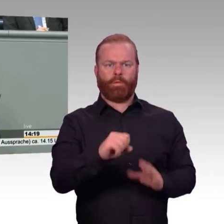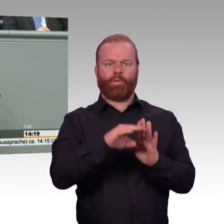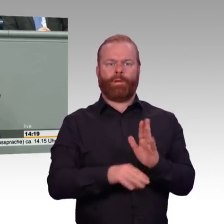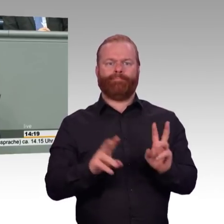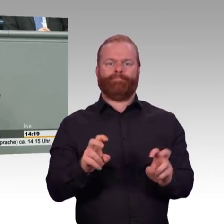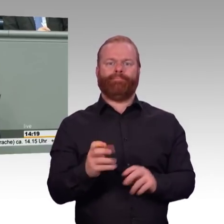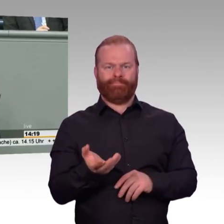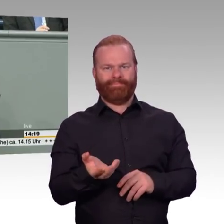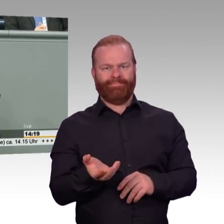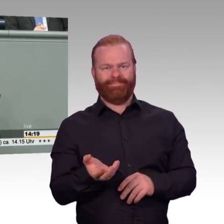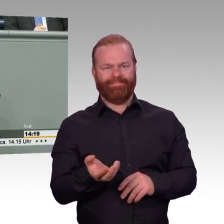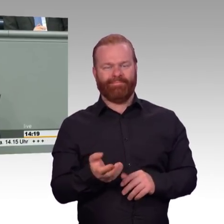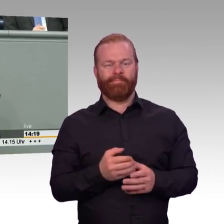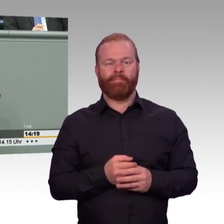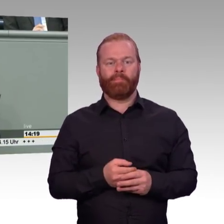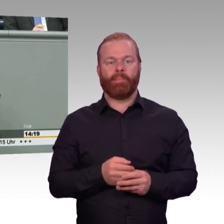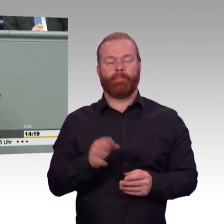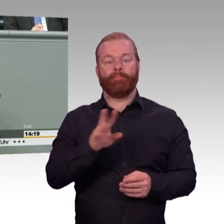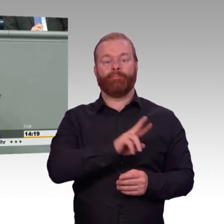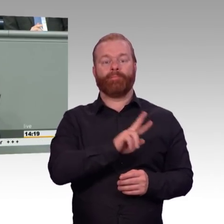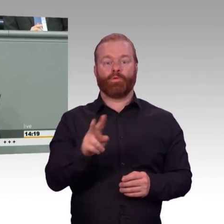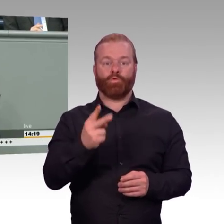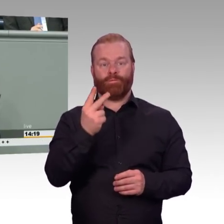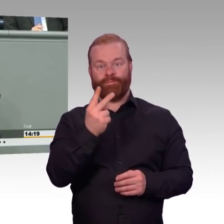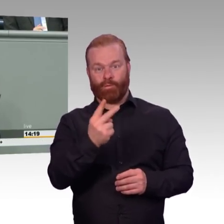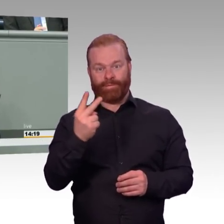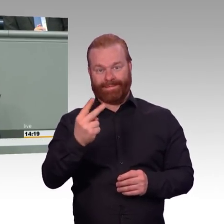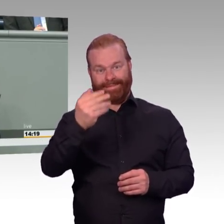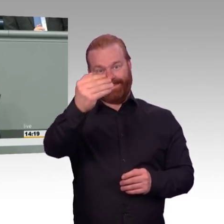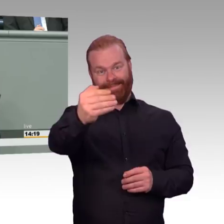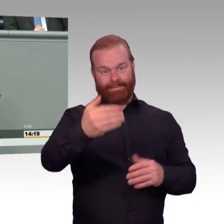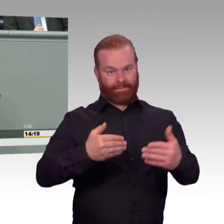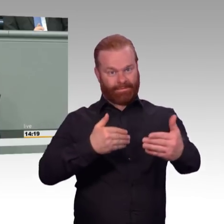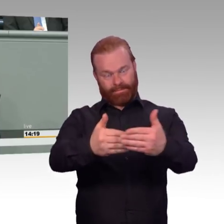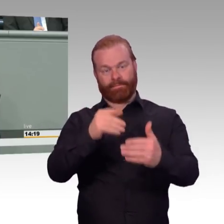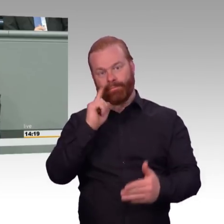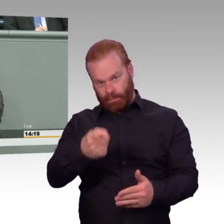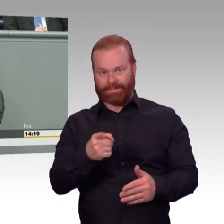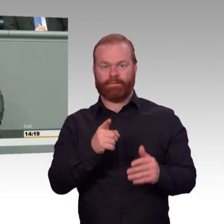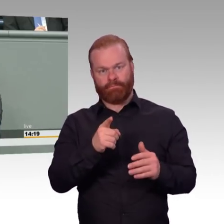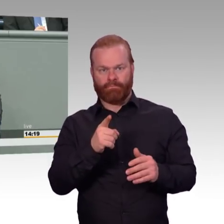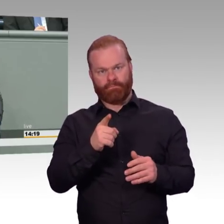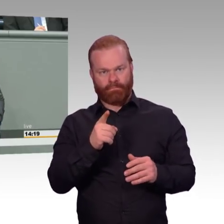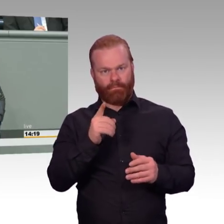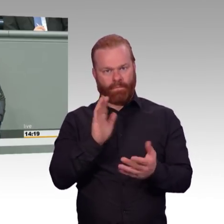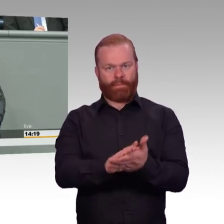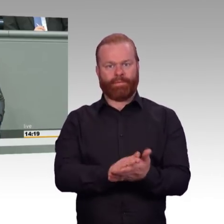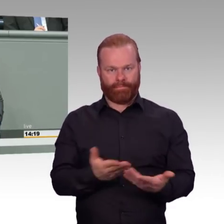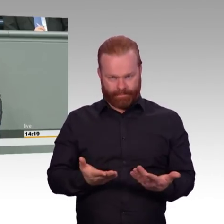den Eindruck erwecken, als ob das Handeln der Bundesregierung plus Klimaschutzgesetz, was im Bundestag hier noch in diesem Jahr verabschiedet werden wird,